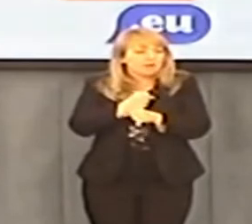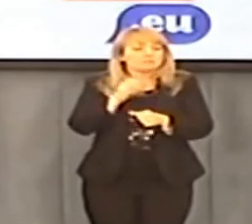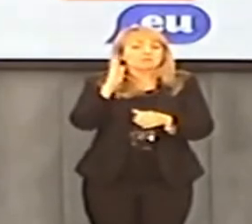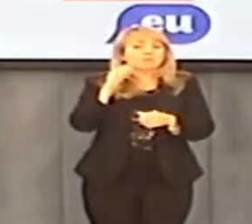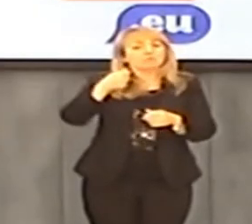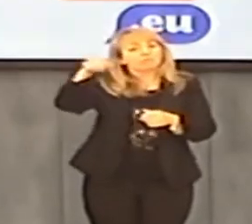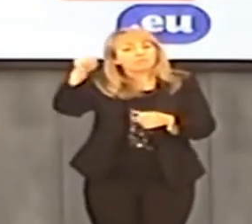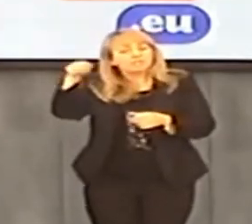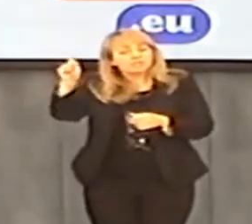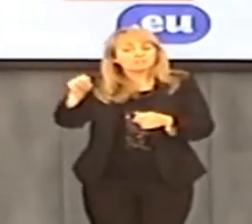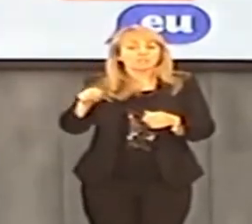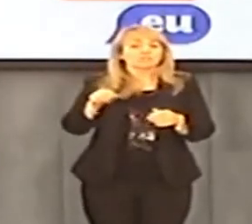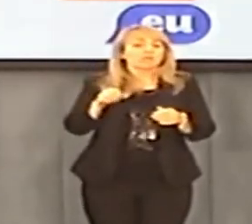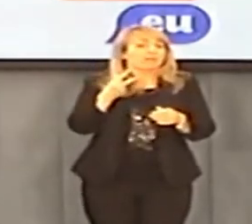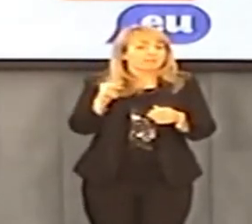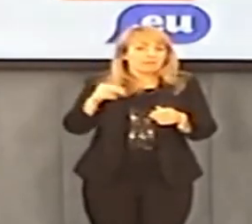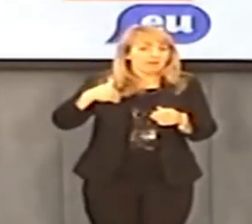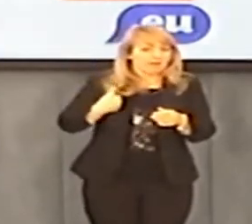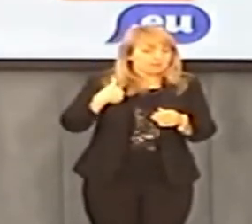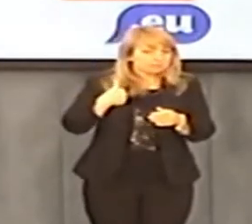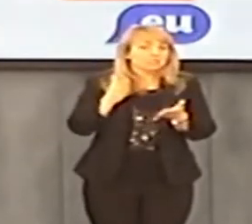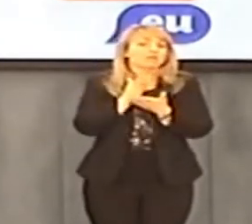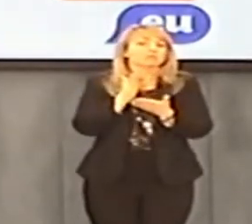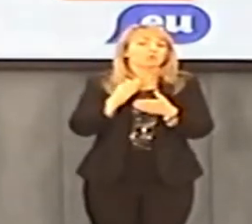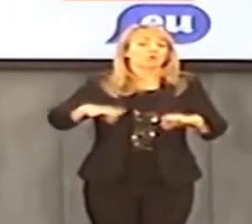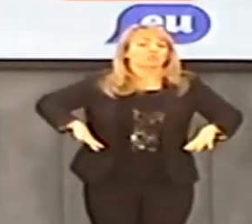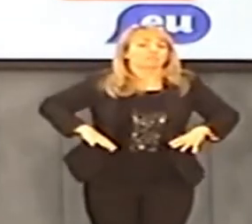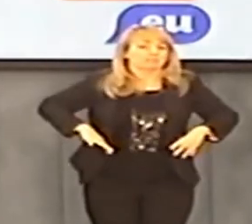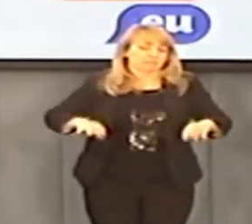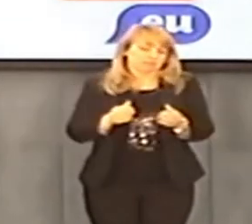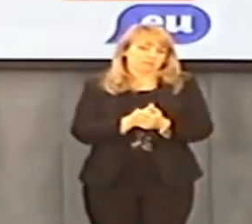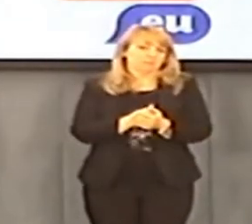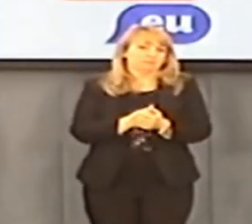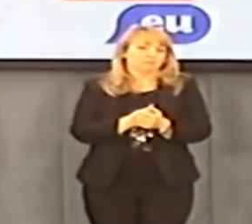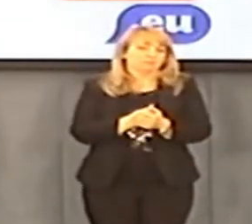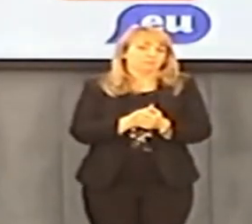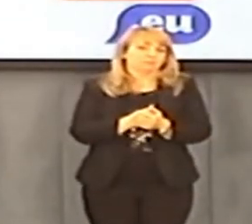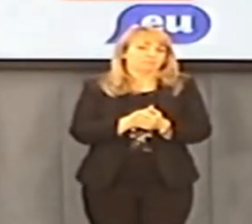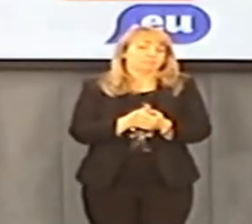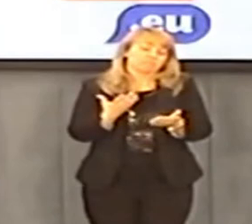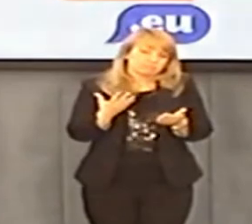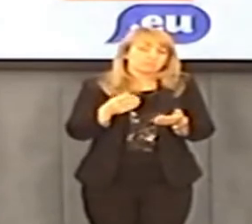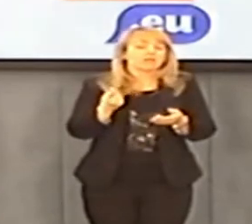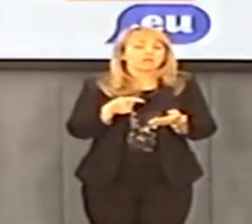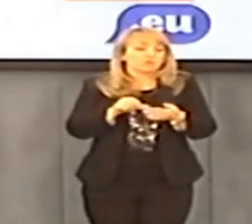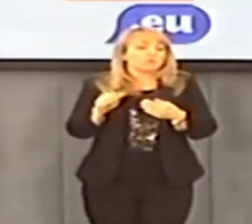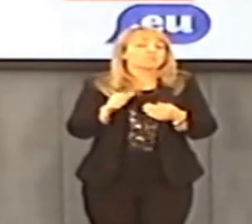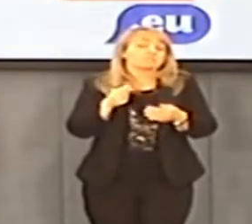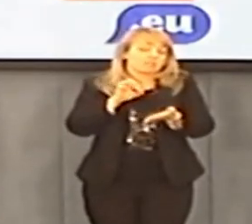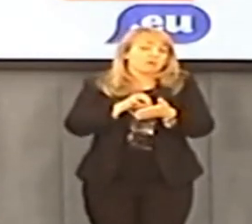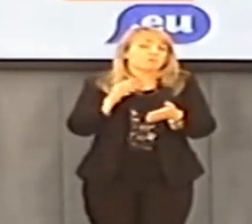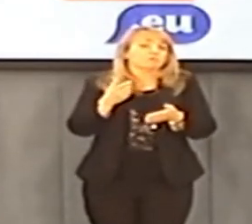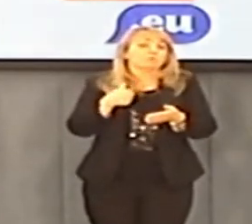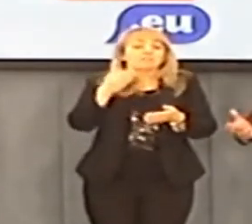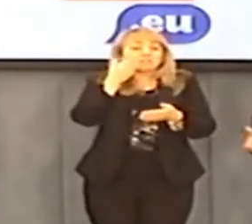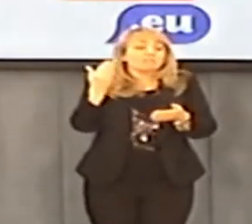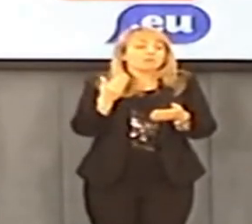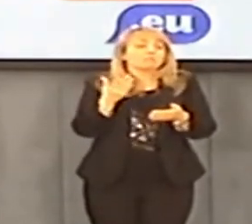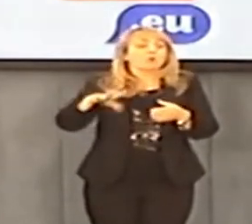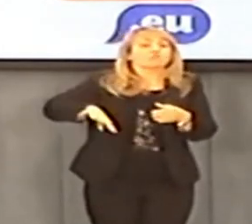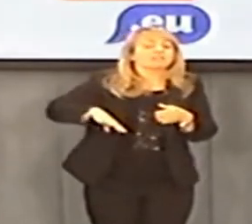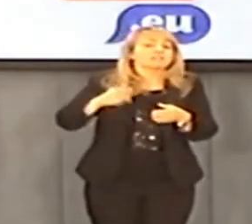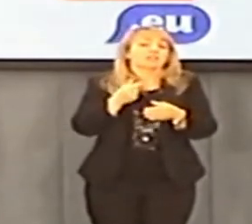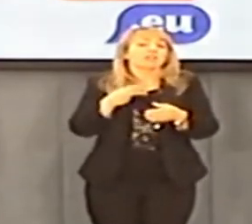młodzi ludzie nie znajdują w Polsce wykształceni, będą wyjeżdżać w kierunku właśnie nie Wielkiej Brytanii, tylko